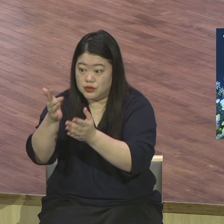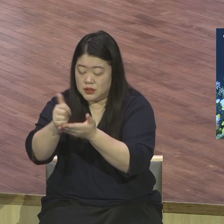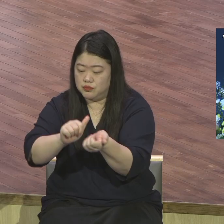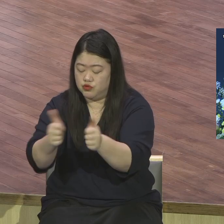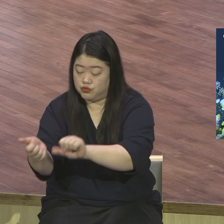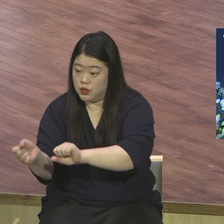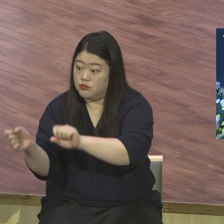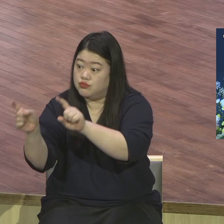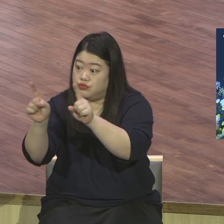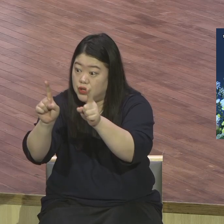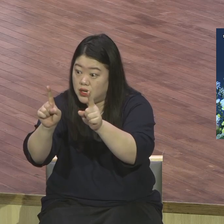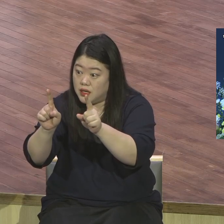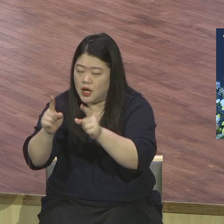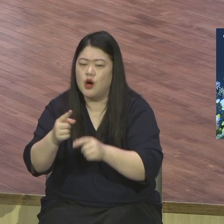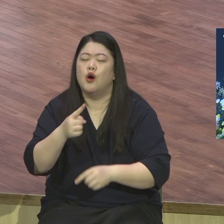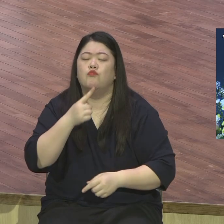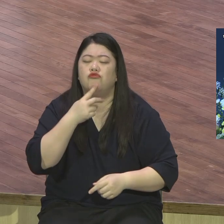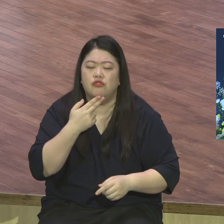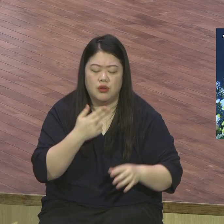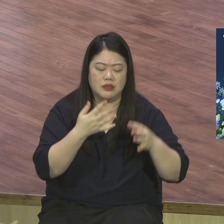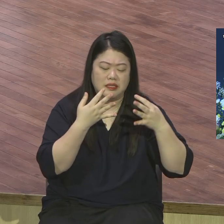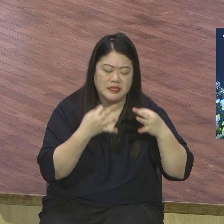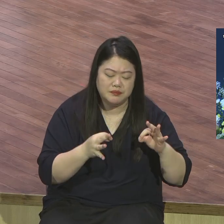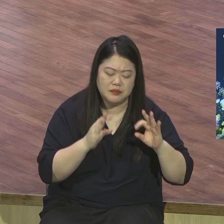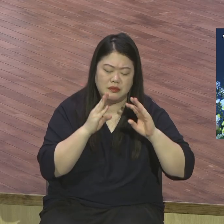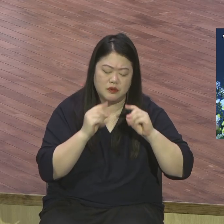3일 지나면 부활이 온다고요